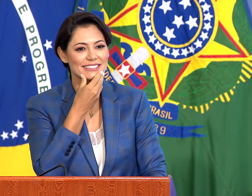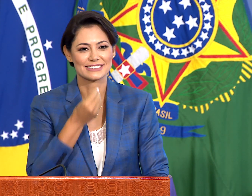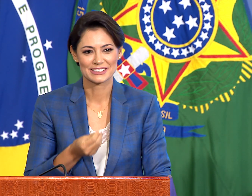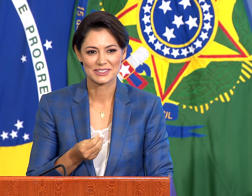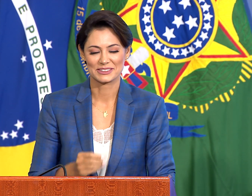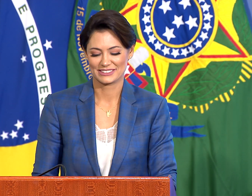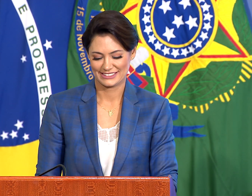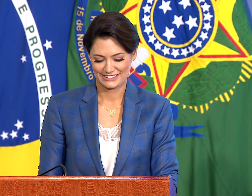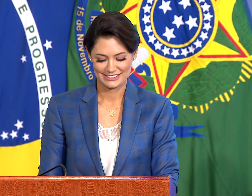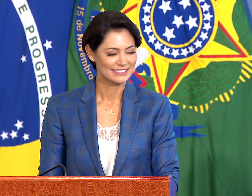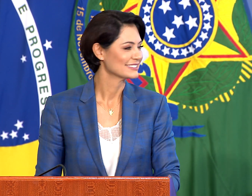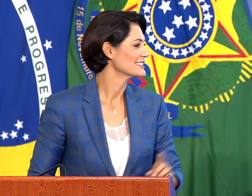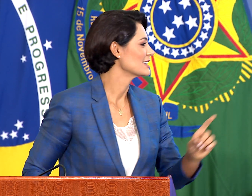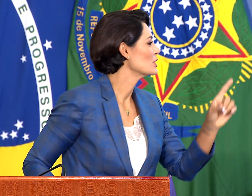Senhoras e senhores.